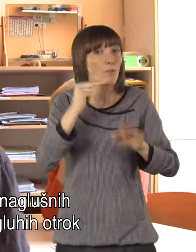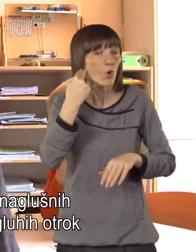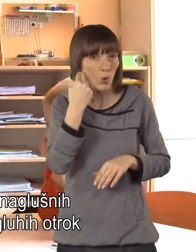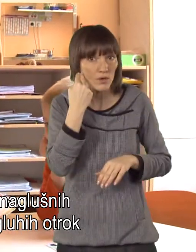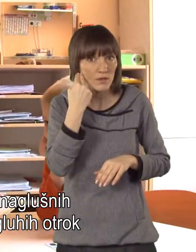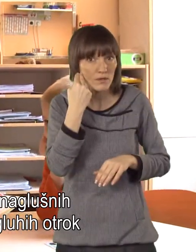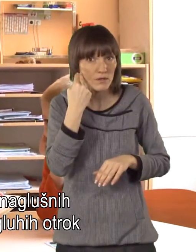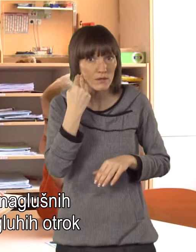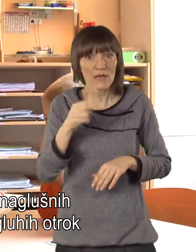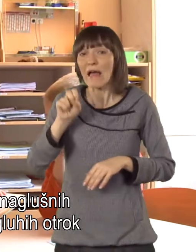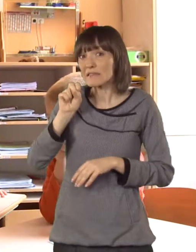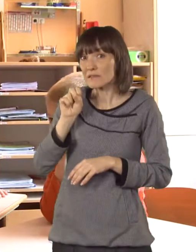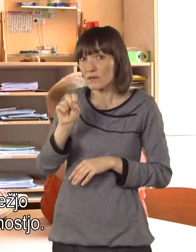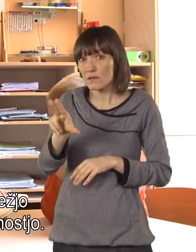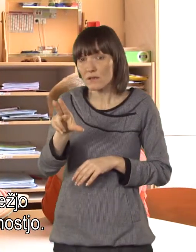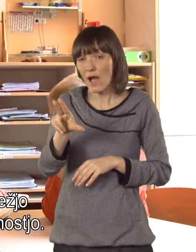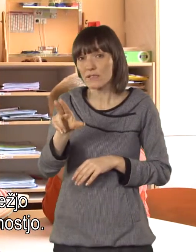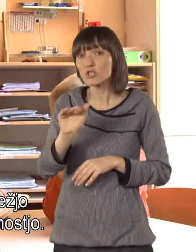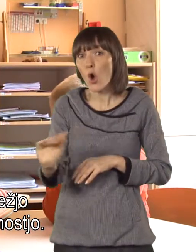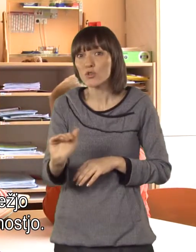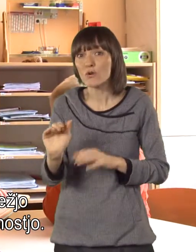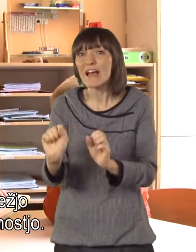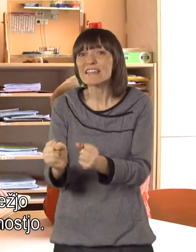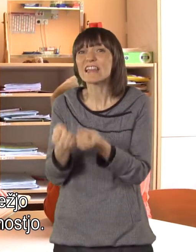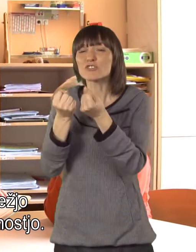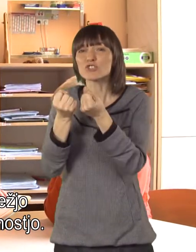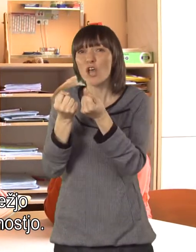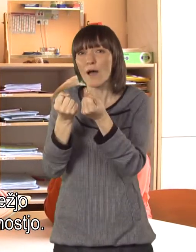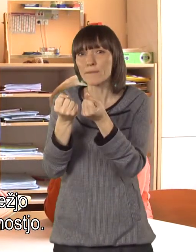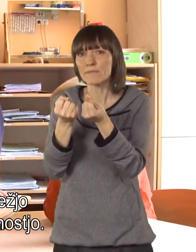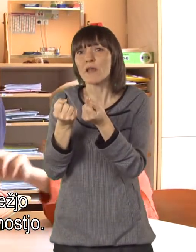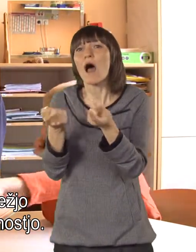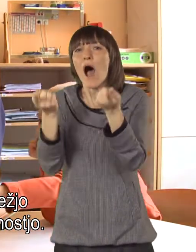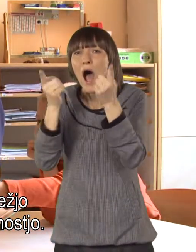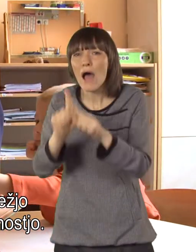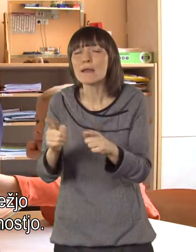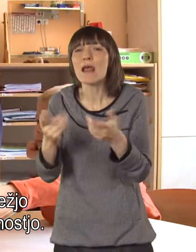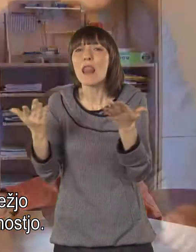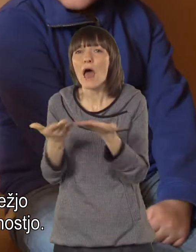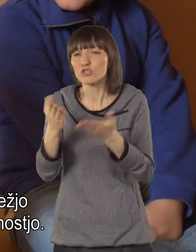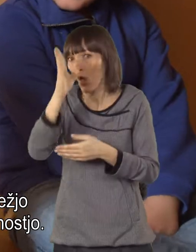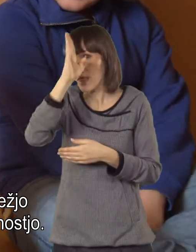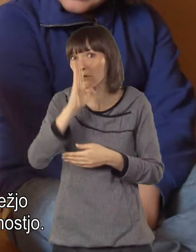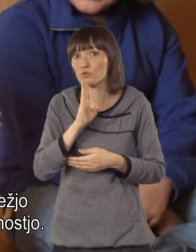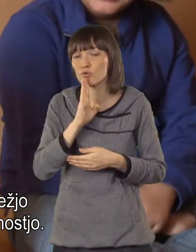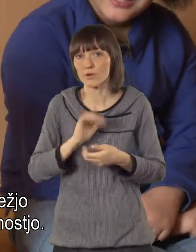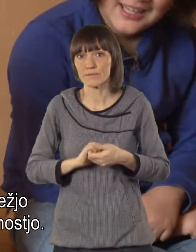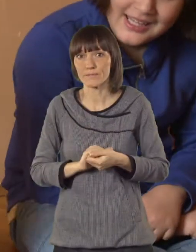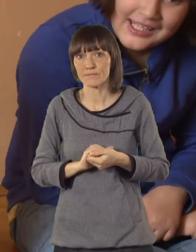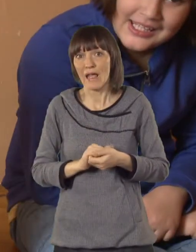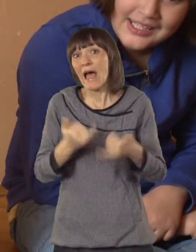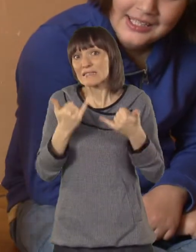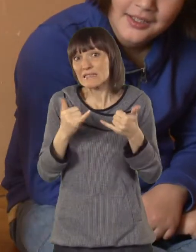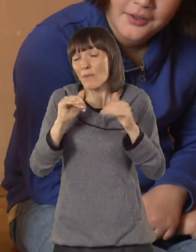osem gluhih otrok in pa 13 otrok s težjo oziroma lažjo naglušnostjo.